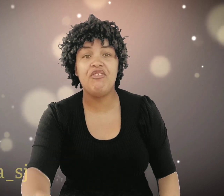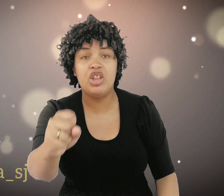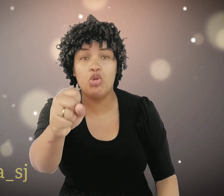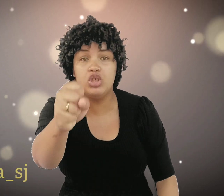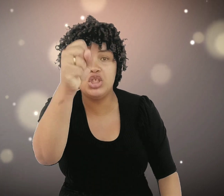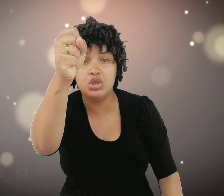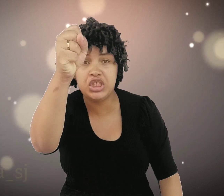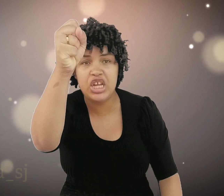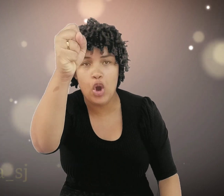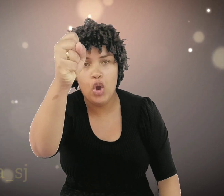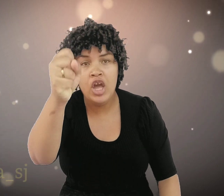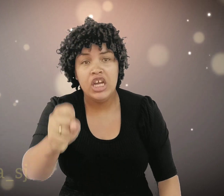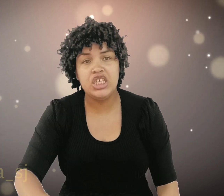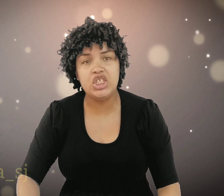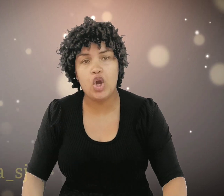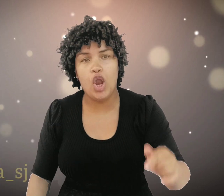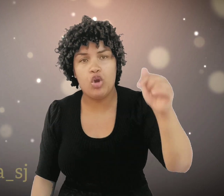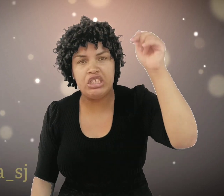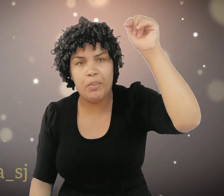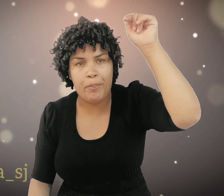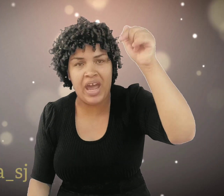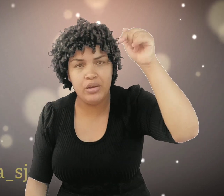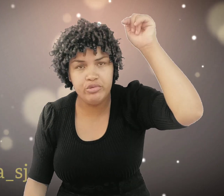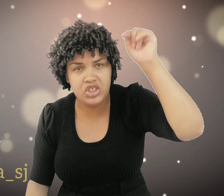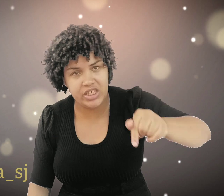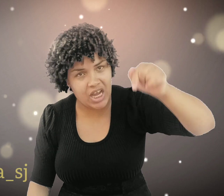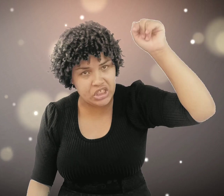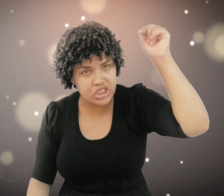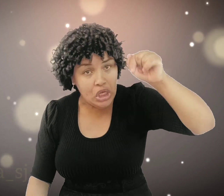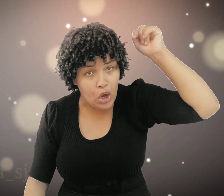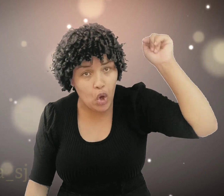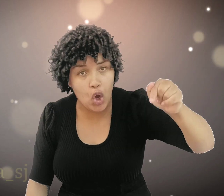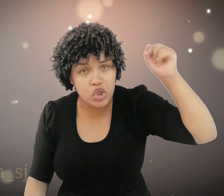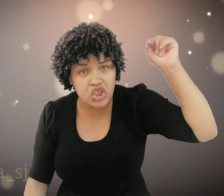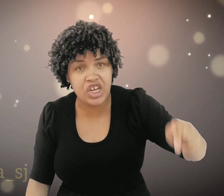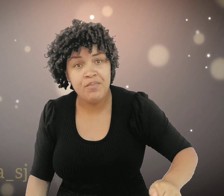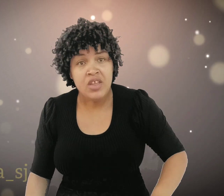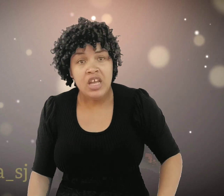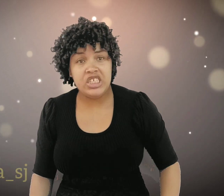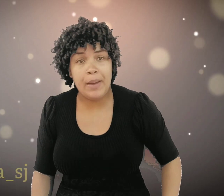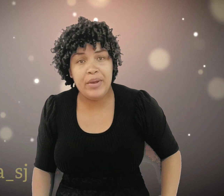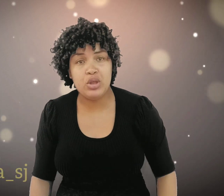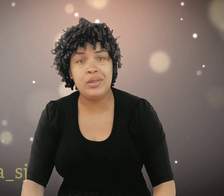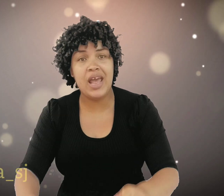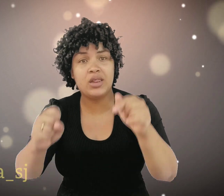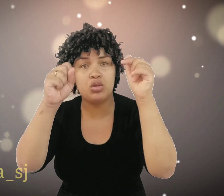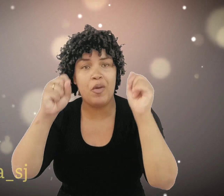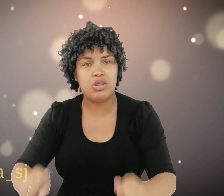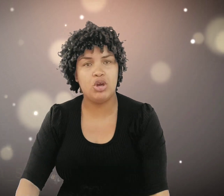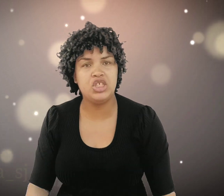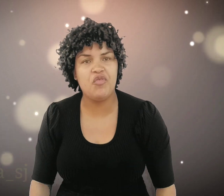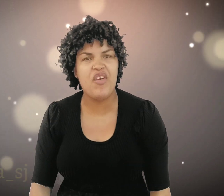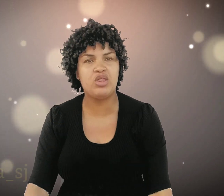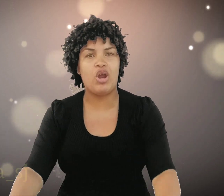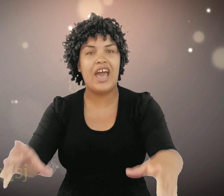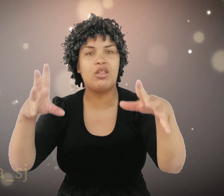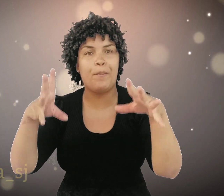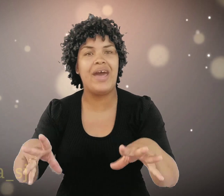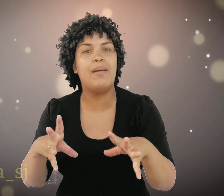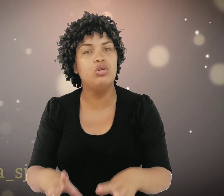virtude do Senhor que te colocou de pé no dia de hoje. Já pensou se essas pessoas tivessem olhado para a